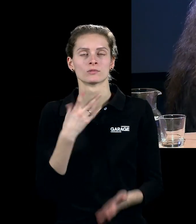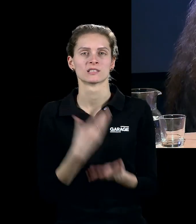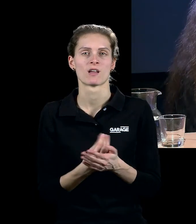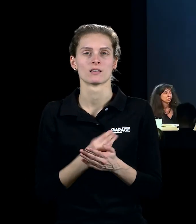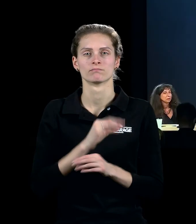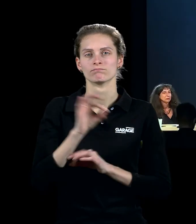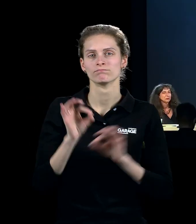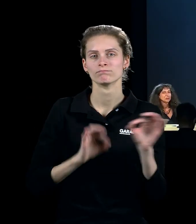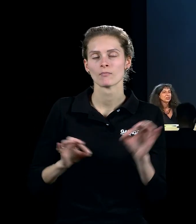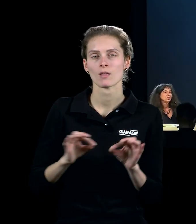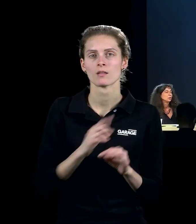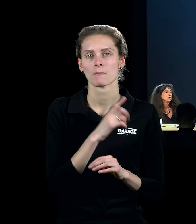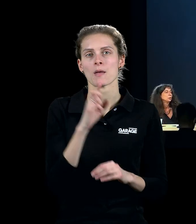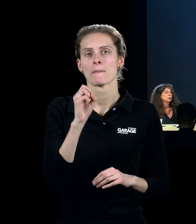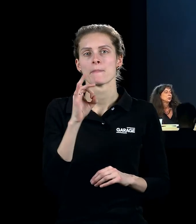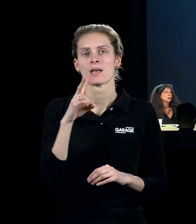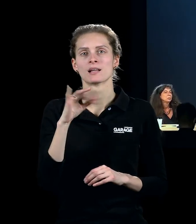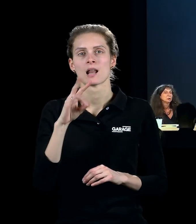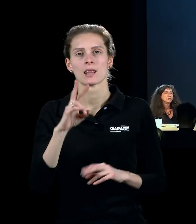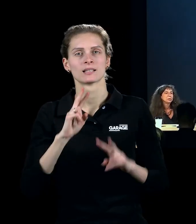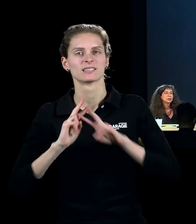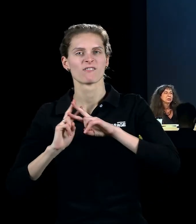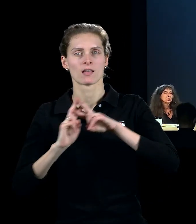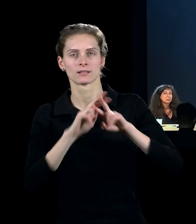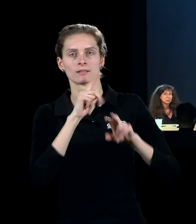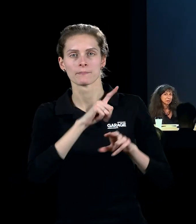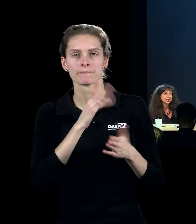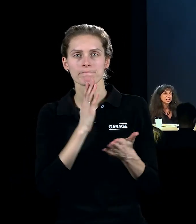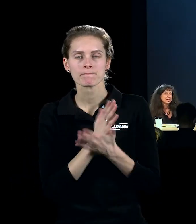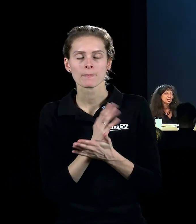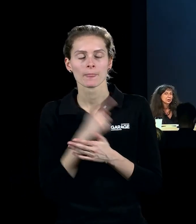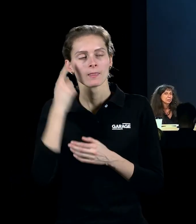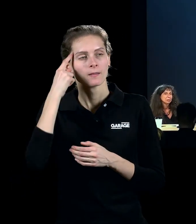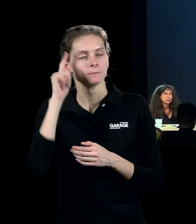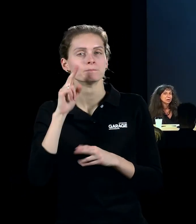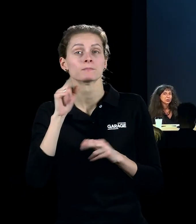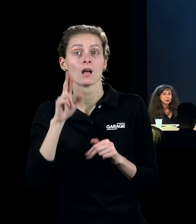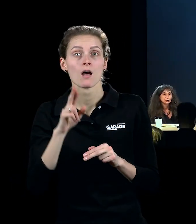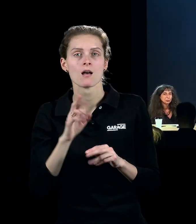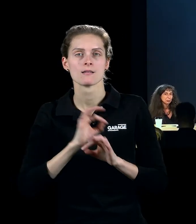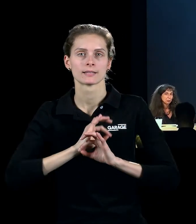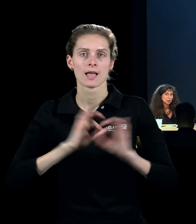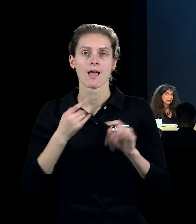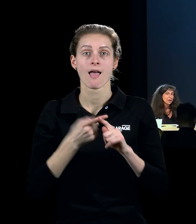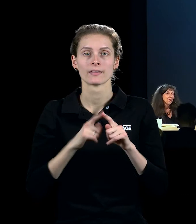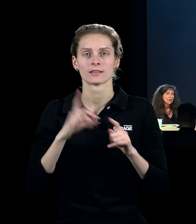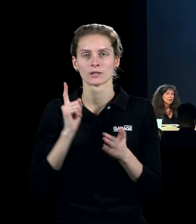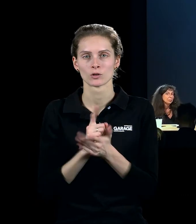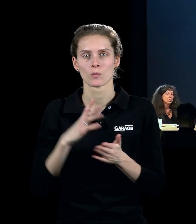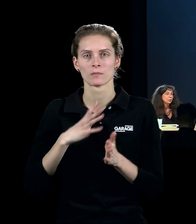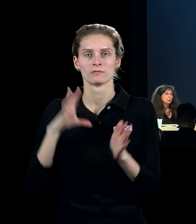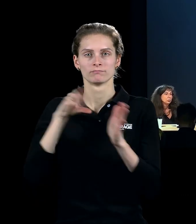берлинская звезда, огромная суперзвезда, она придумывалась и в идеале она должна была быть частью перформанса.